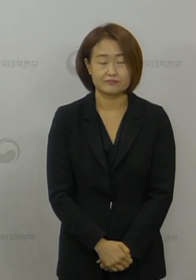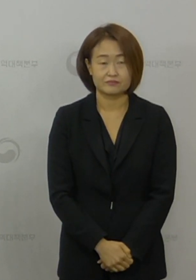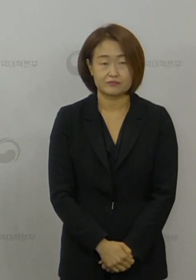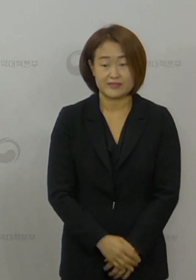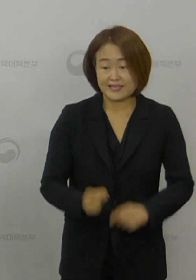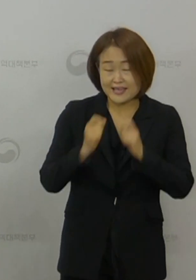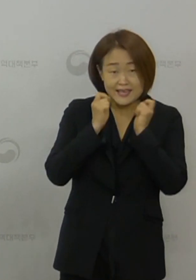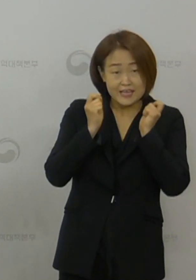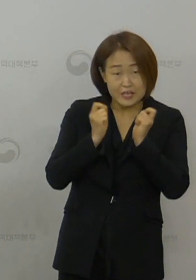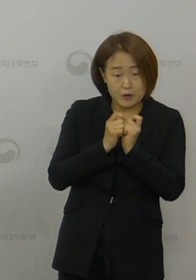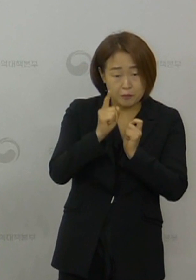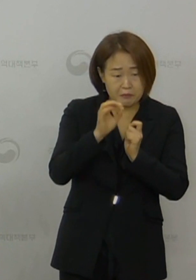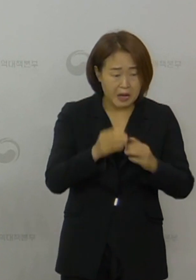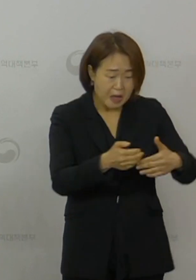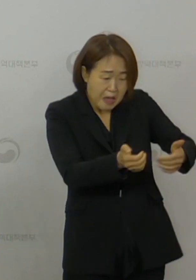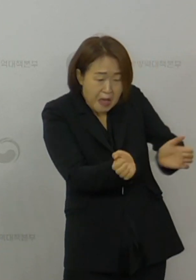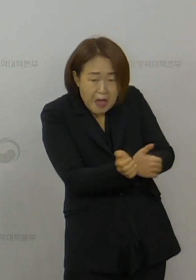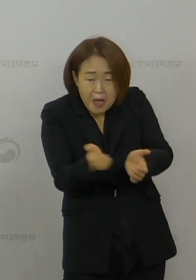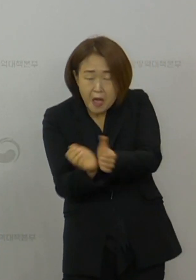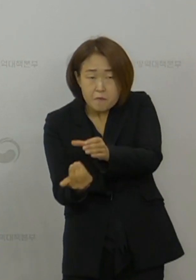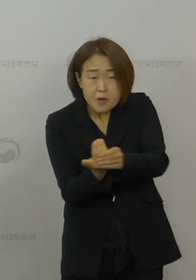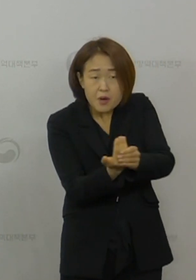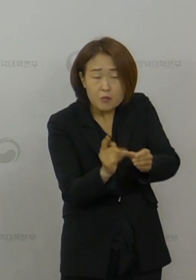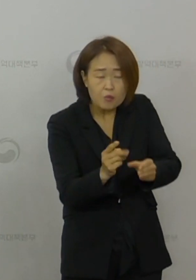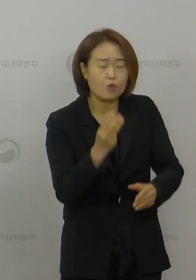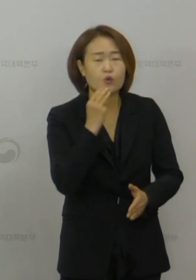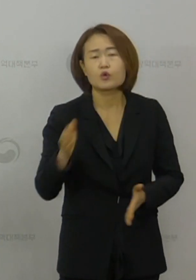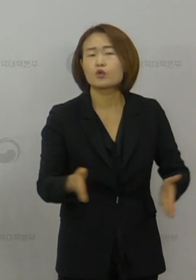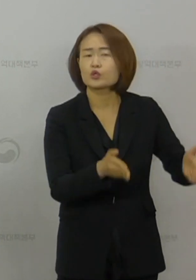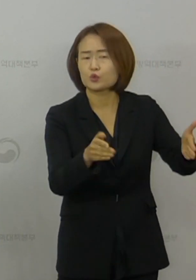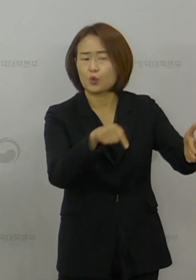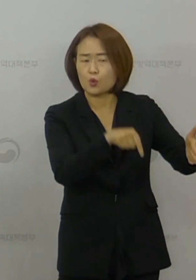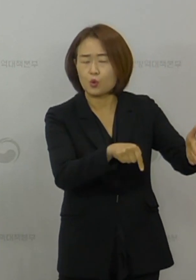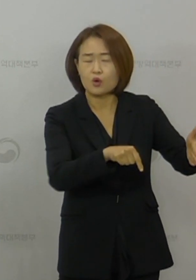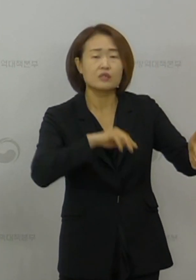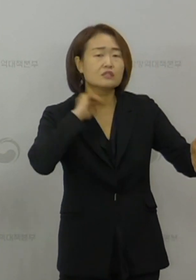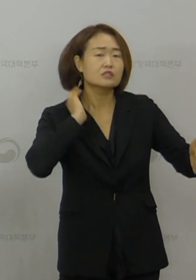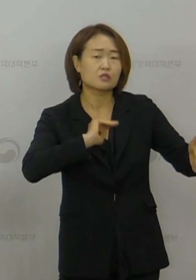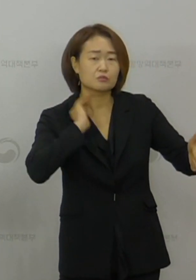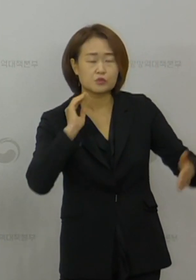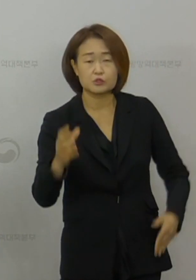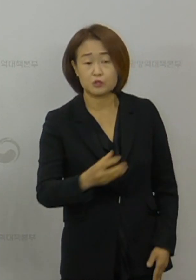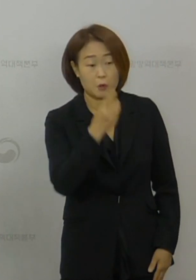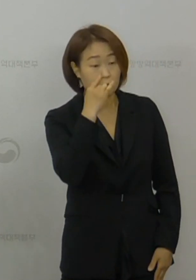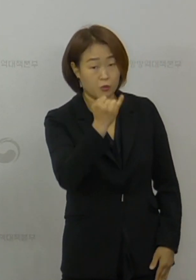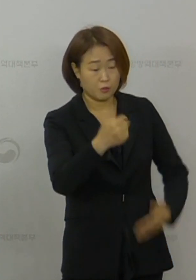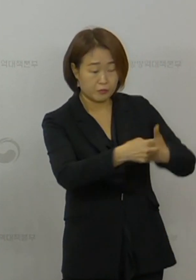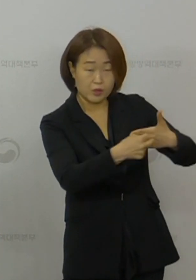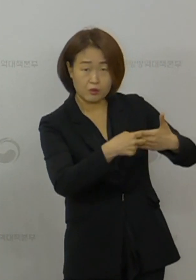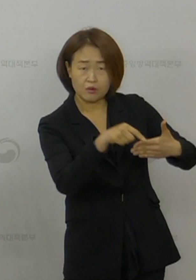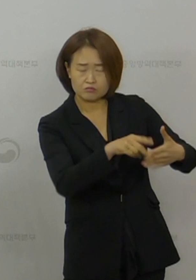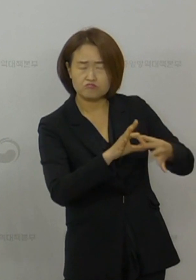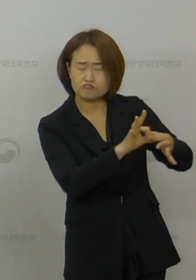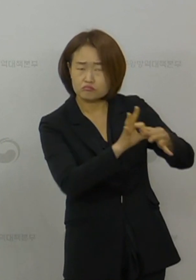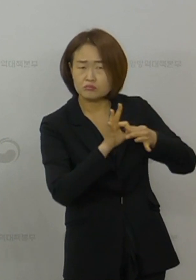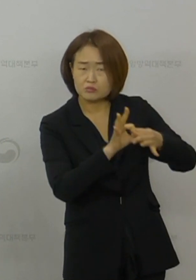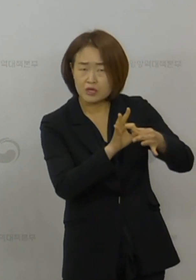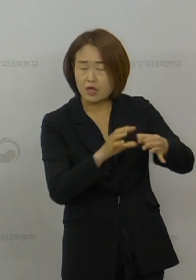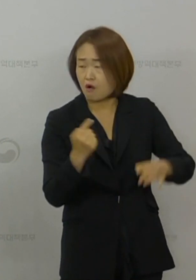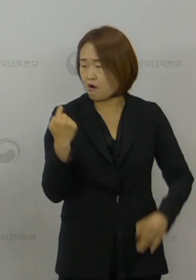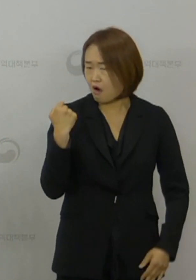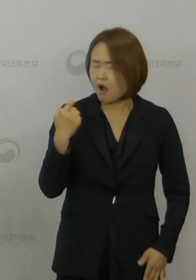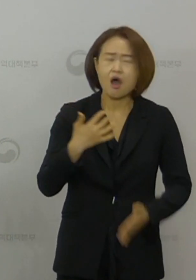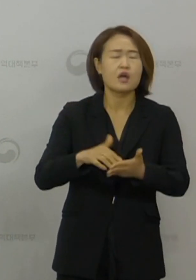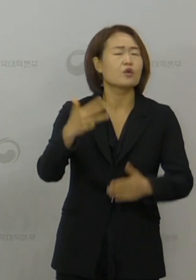개별 집단 발생을 보시면 경기도 소재한 의정부 성모병원과 관련해서 전일 대비